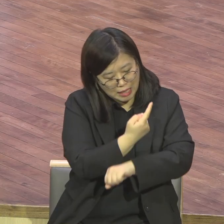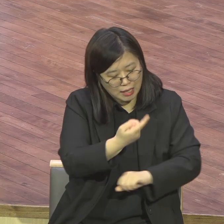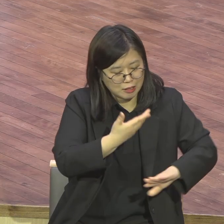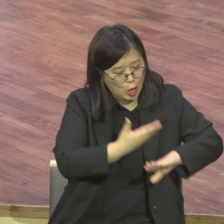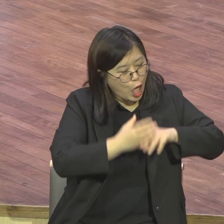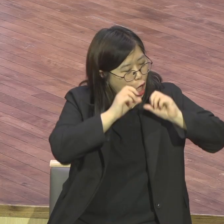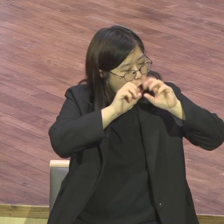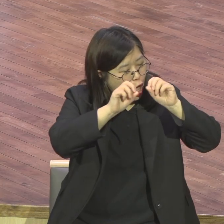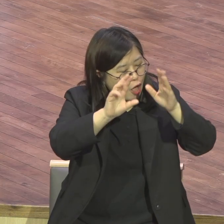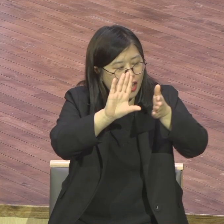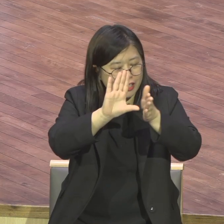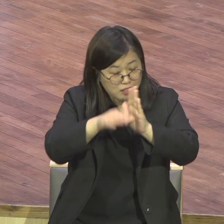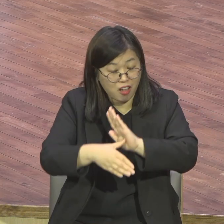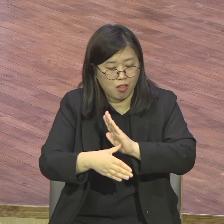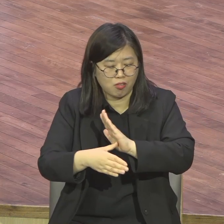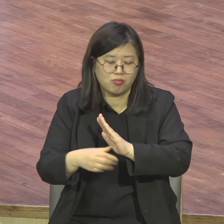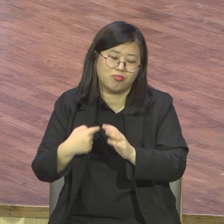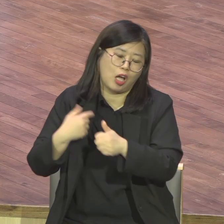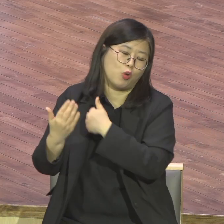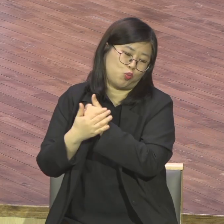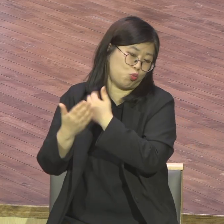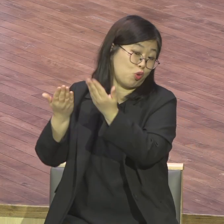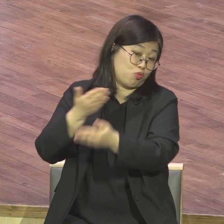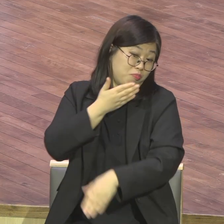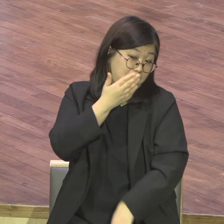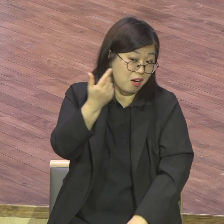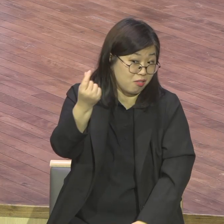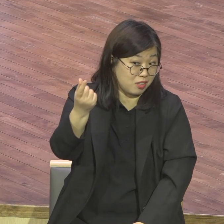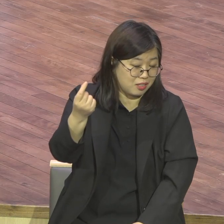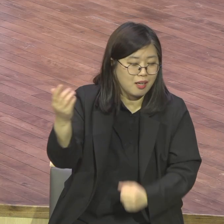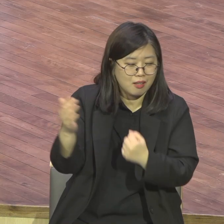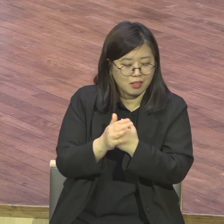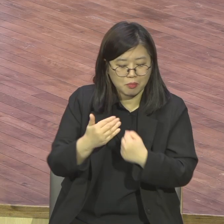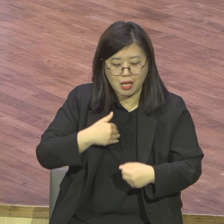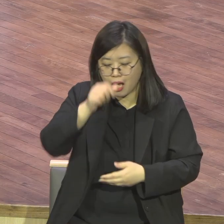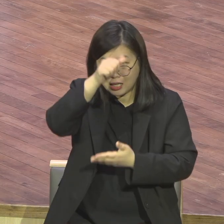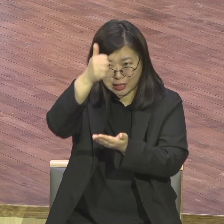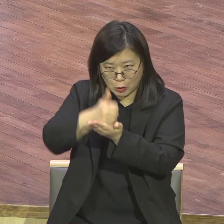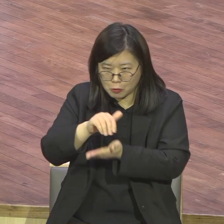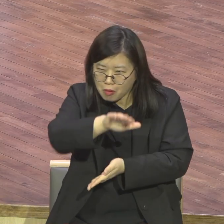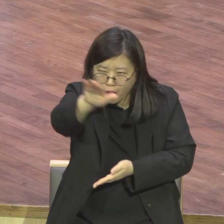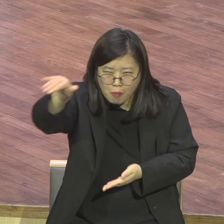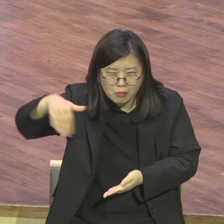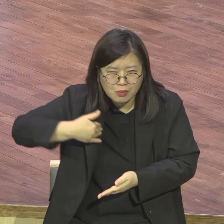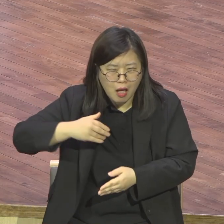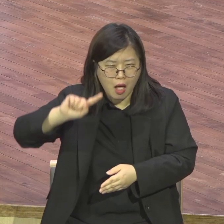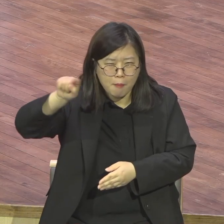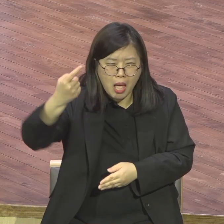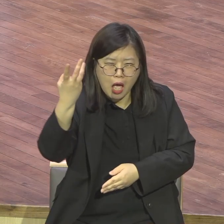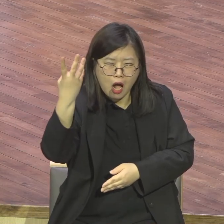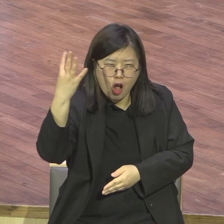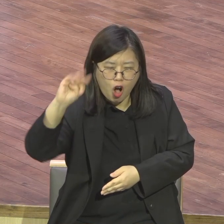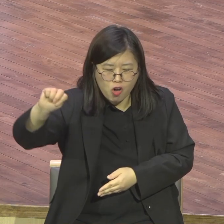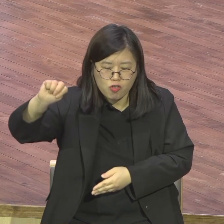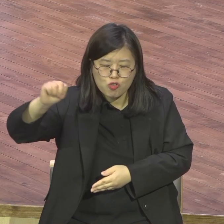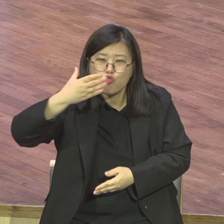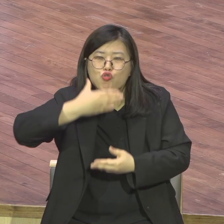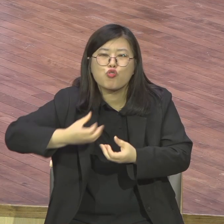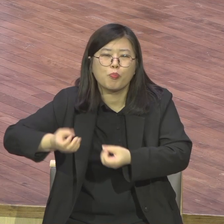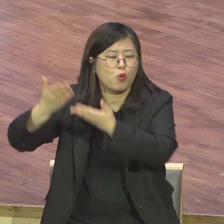감사합니다 딱 내놓을 거 아니요 뭐 있어야 내놓지 지금 달라하지도 않지만